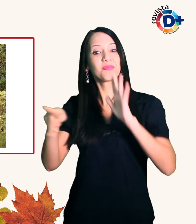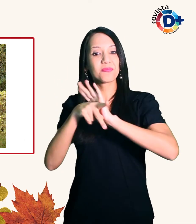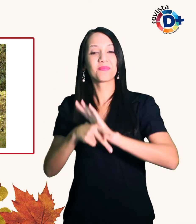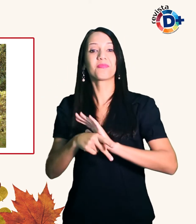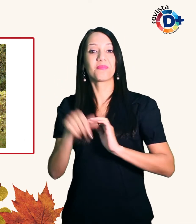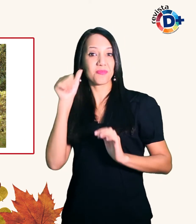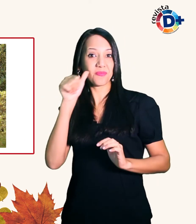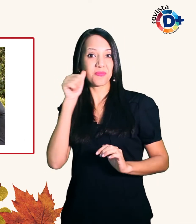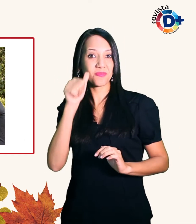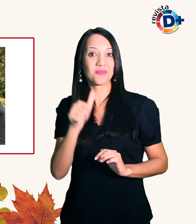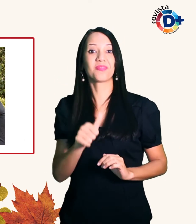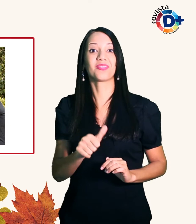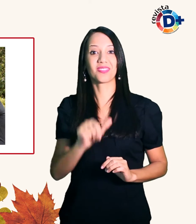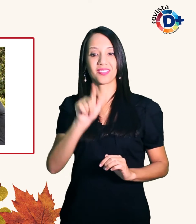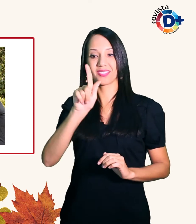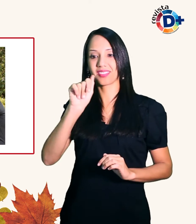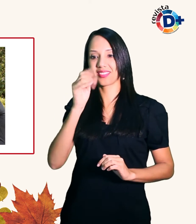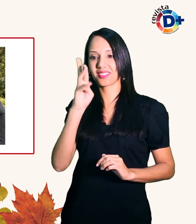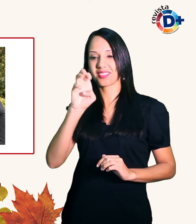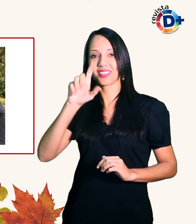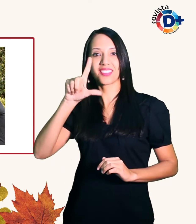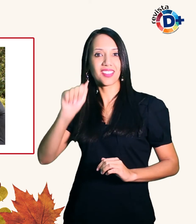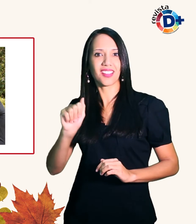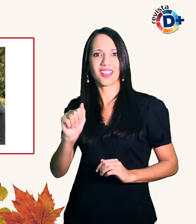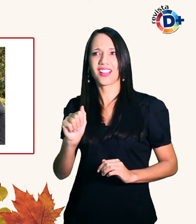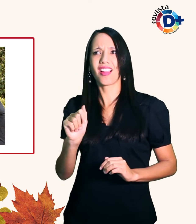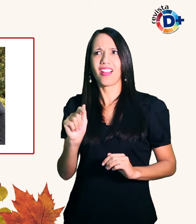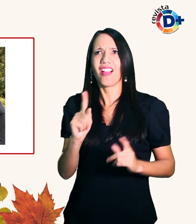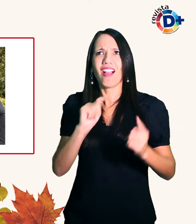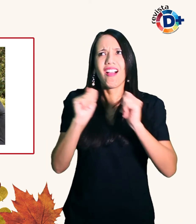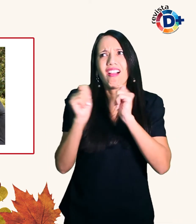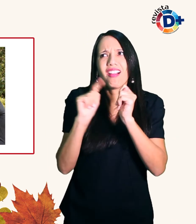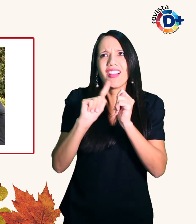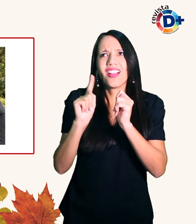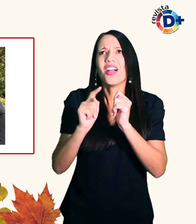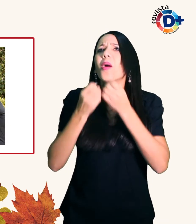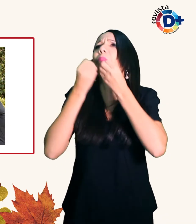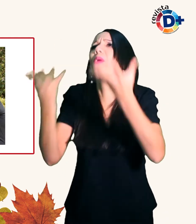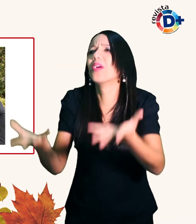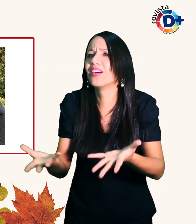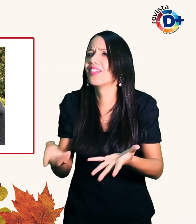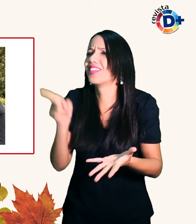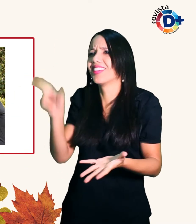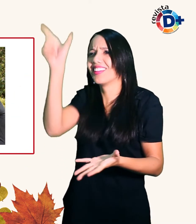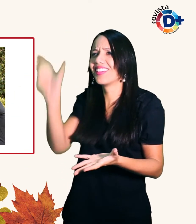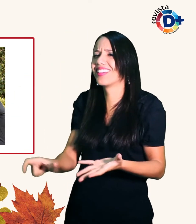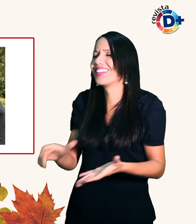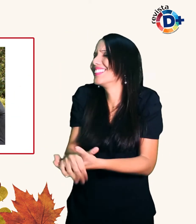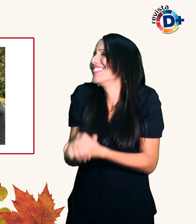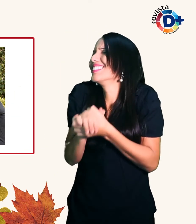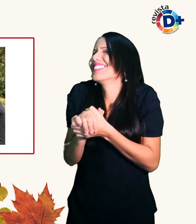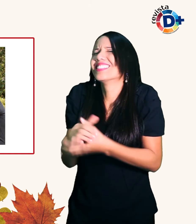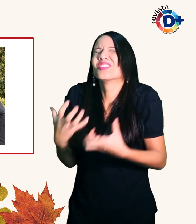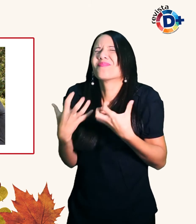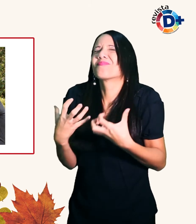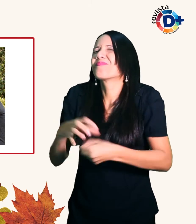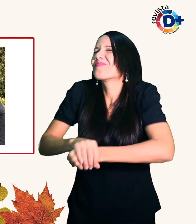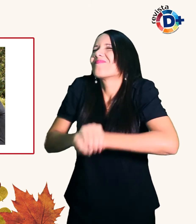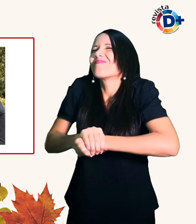economiza na declaração ao marido Ele é meu porto seguro Sinto-me dependente do amor que tenho por